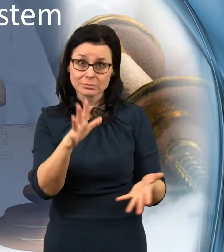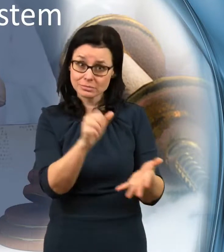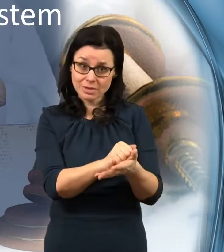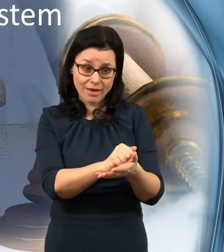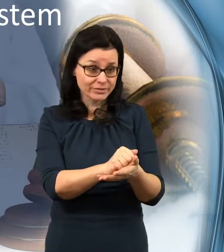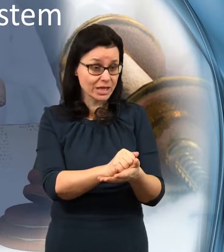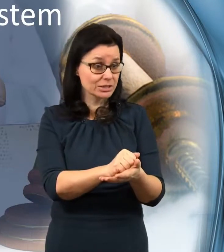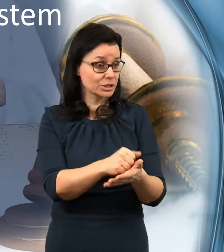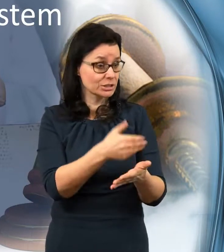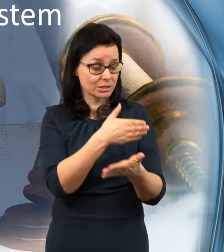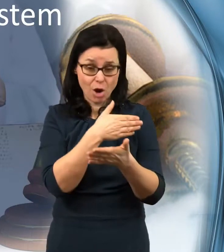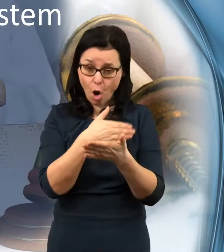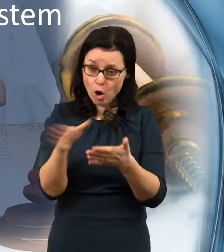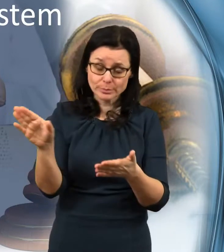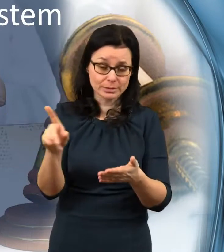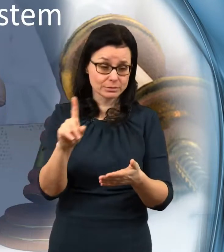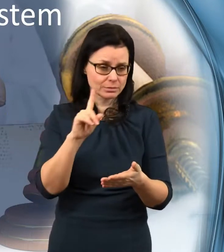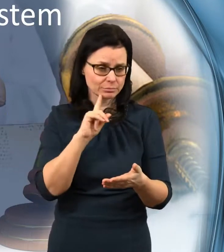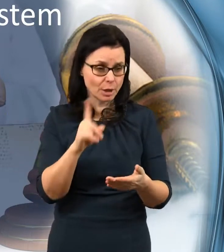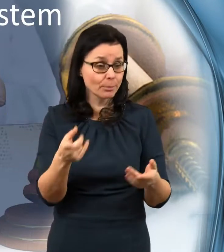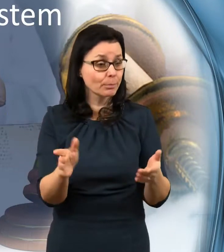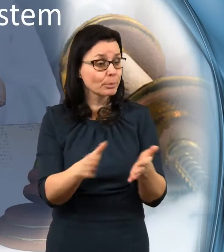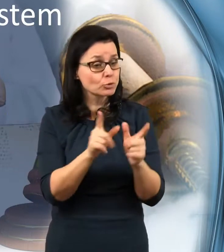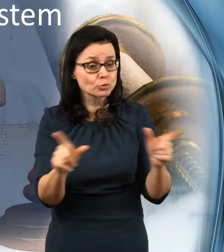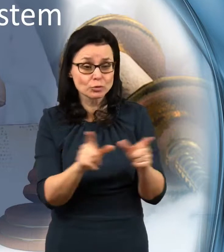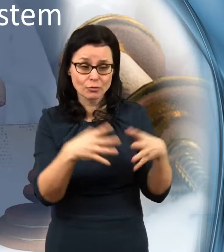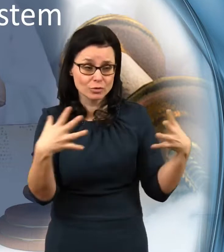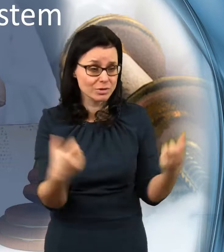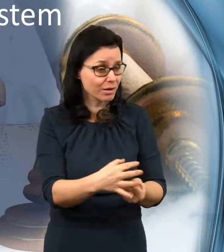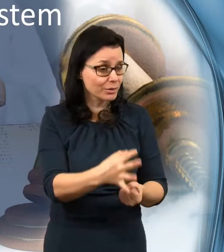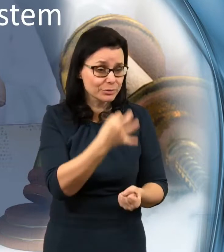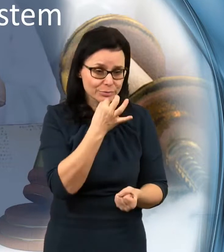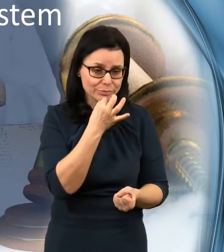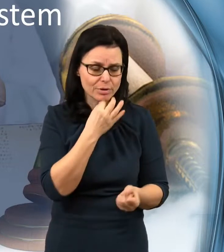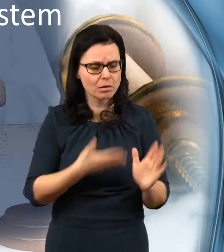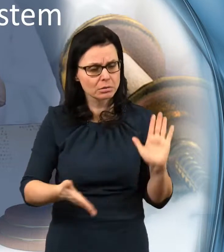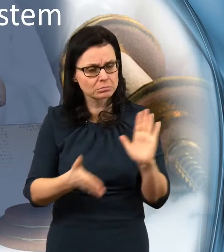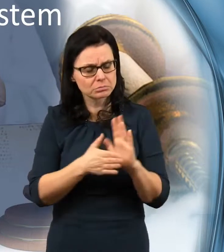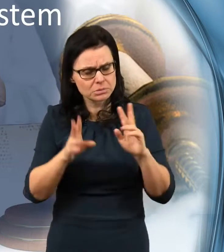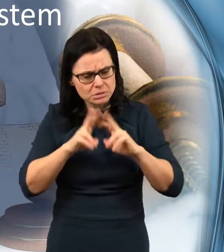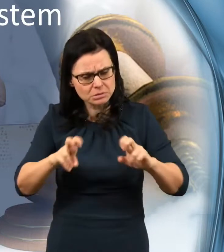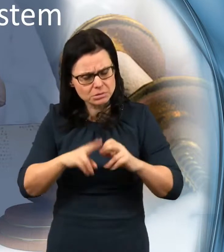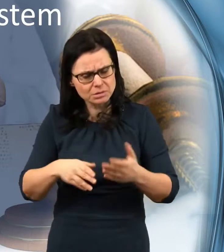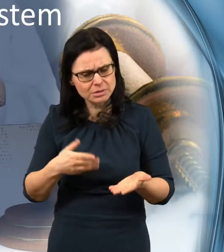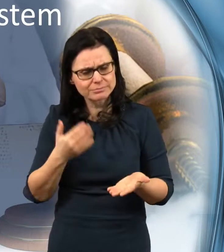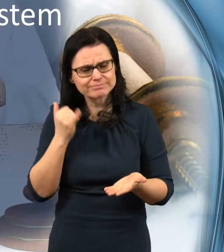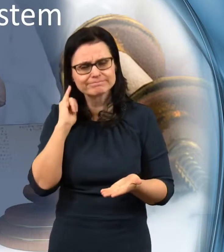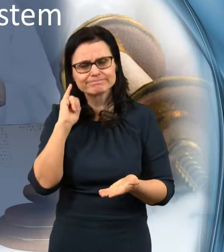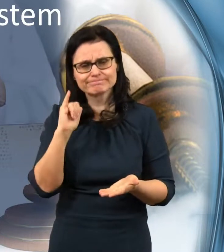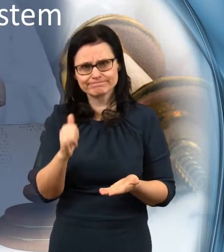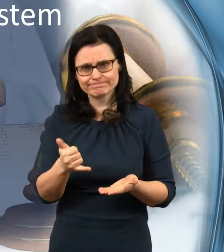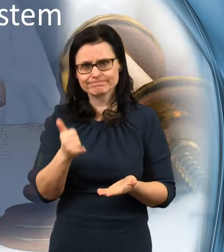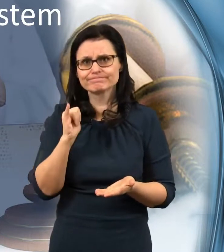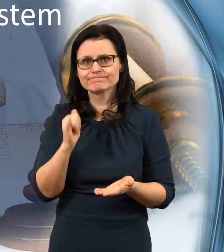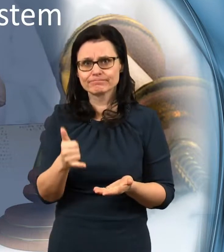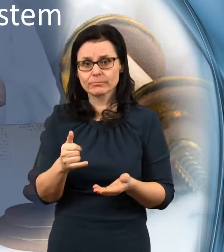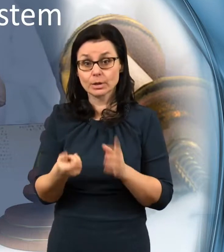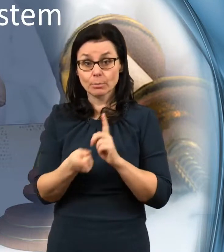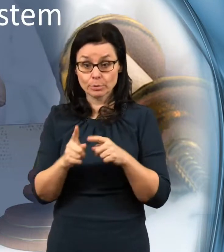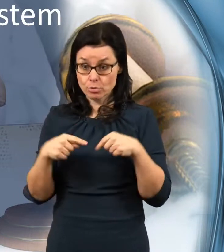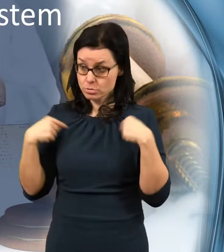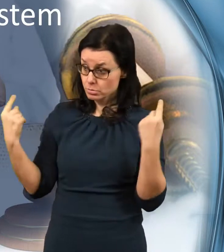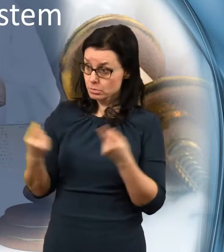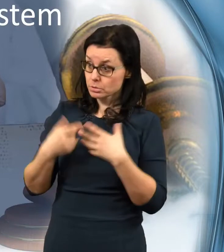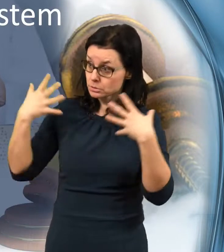být spaseni, nemohli být zachráněni. A přesvědčit se o tom, že pán Bůh pro jejich záchranu